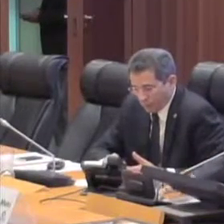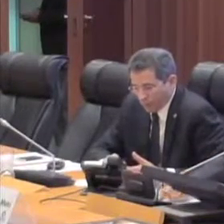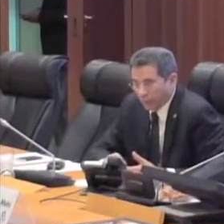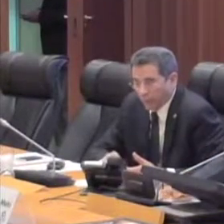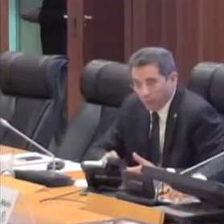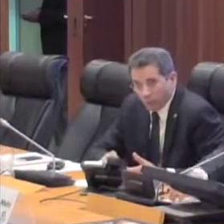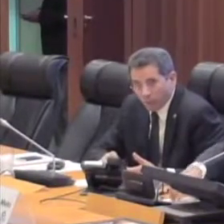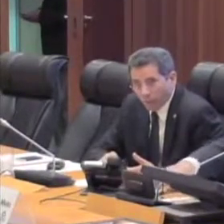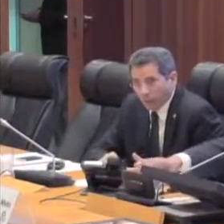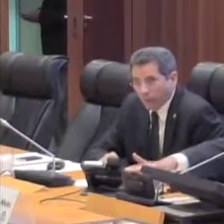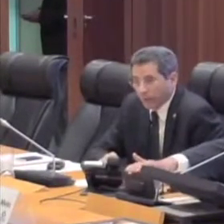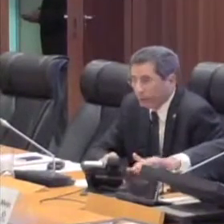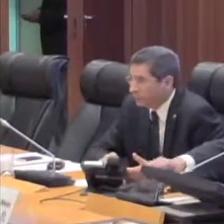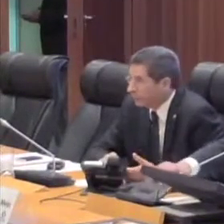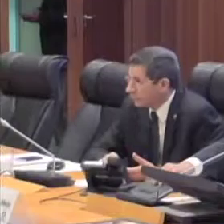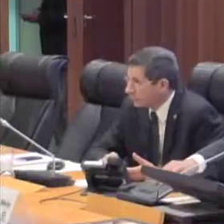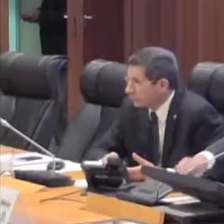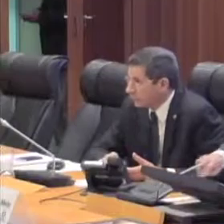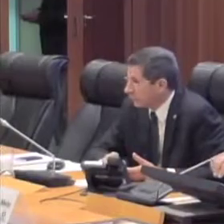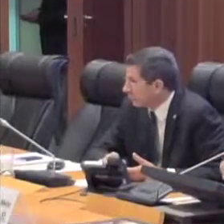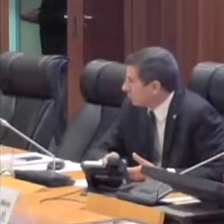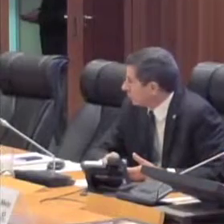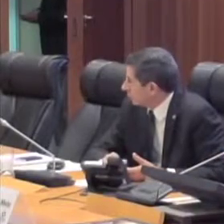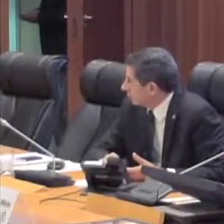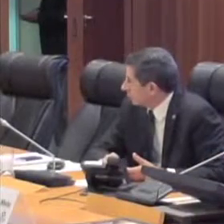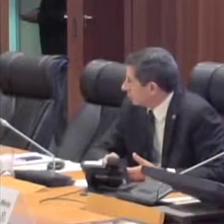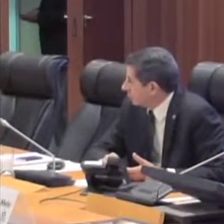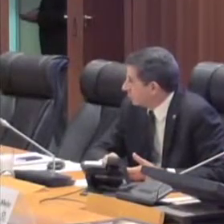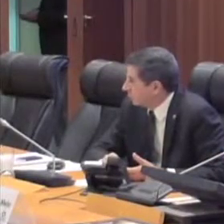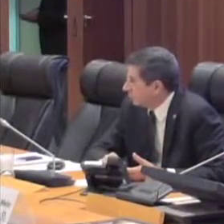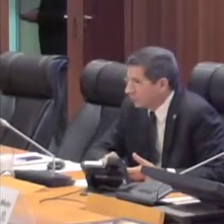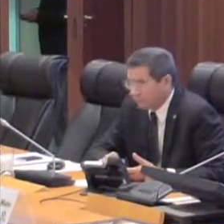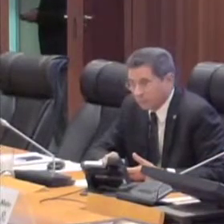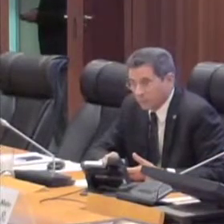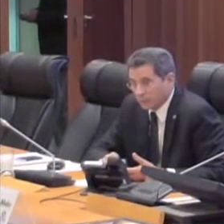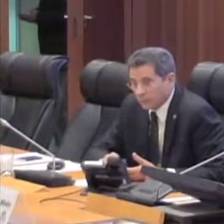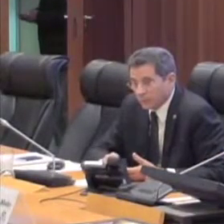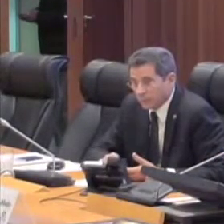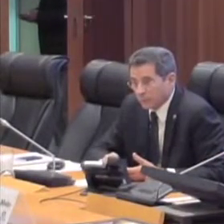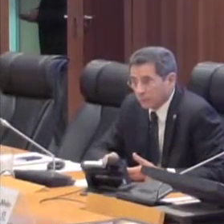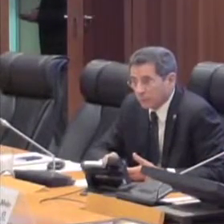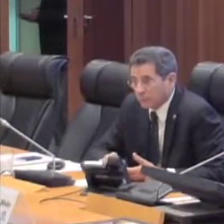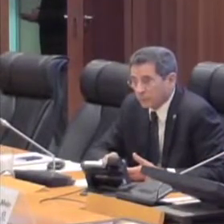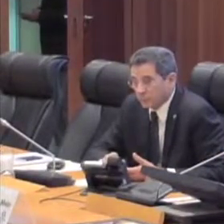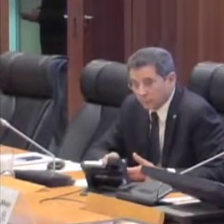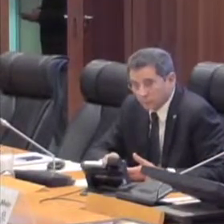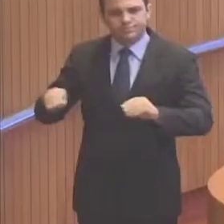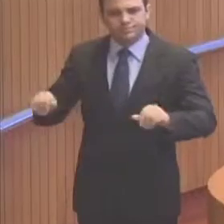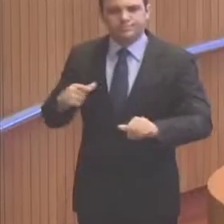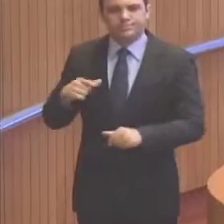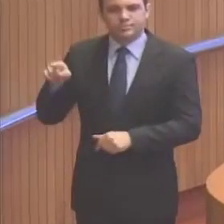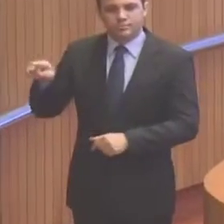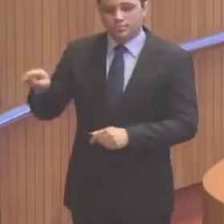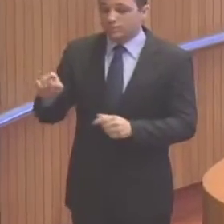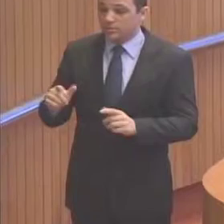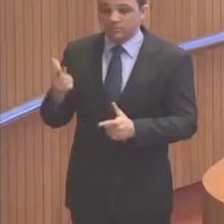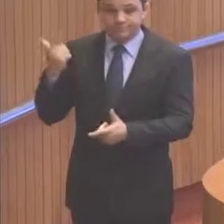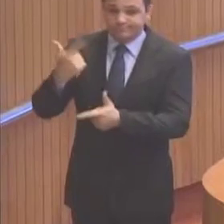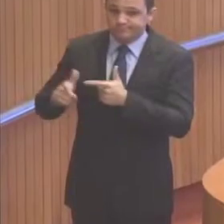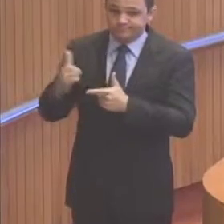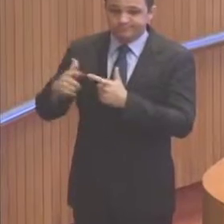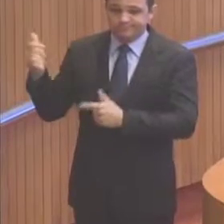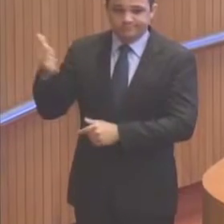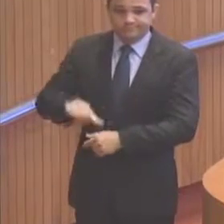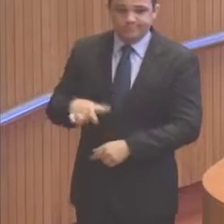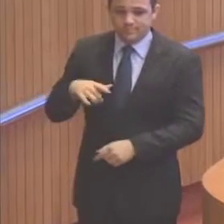aqui na zona rural de São Luís do Maranhão, onde há um conflito fundiário muito grande por